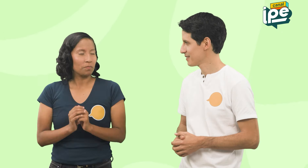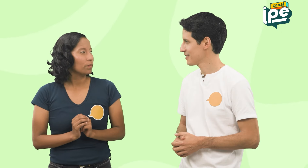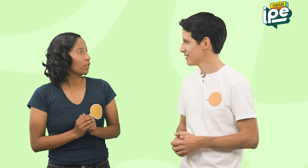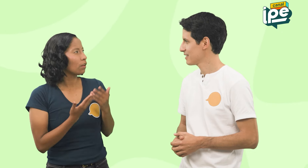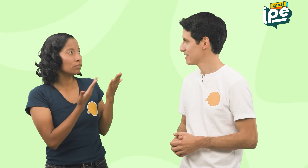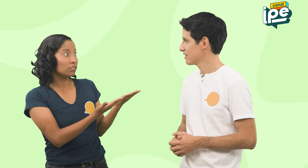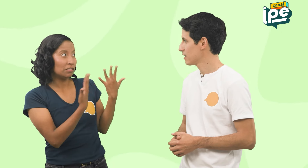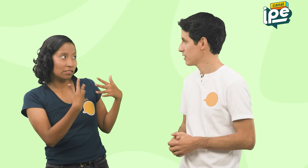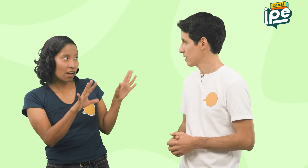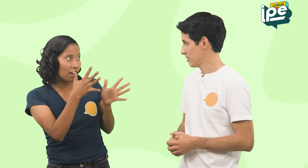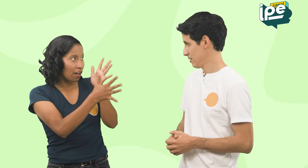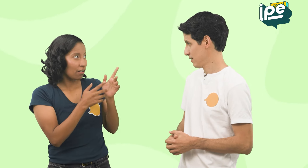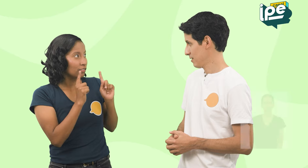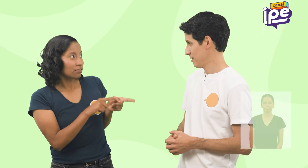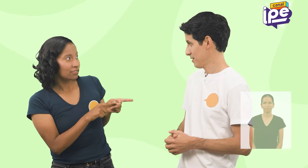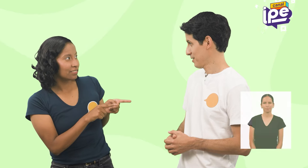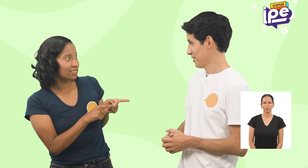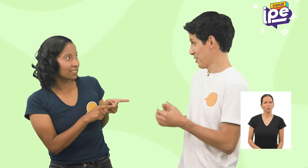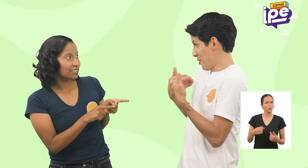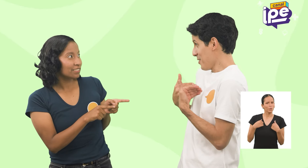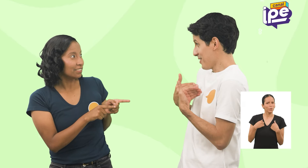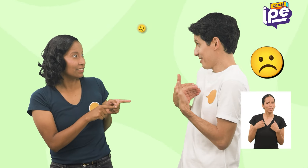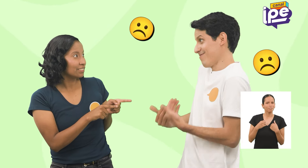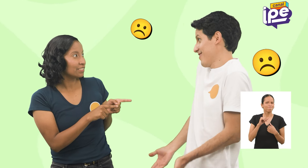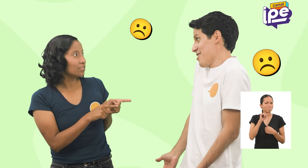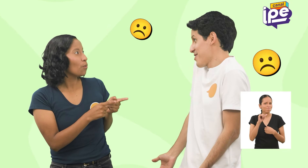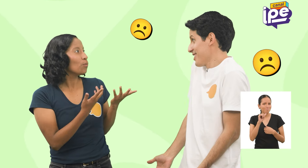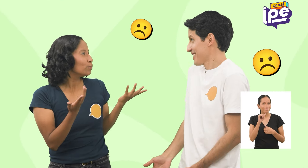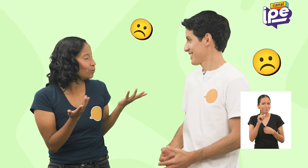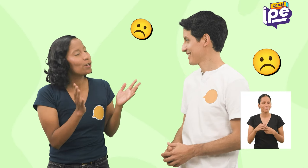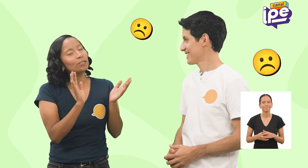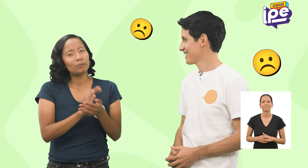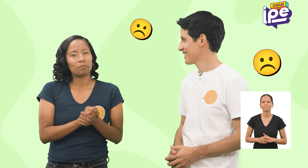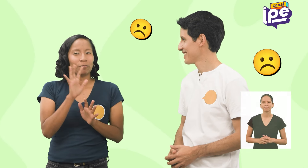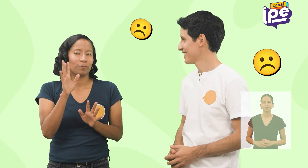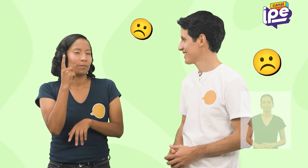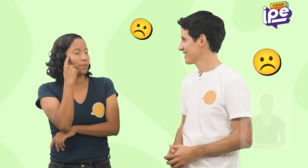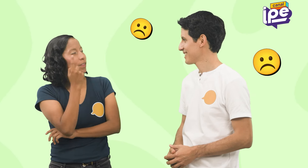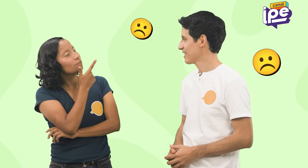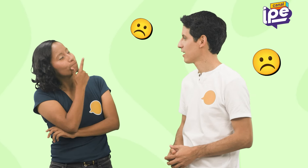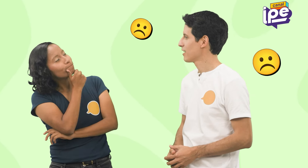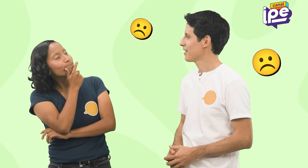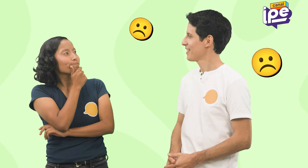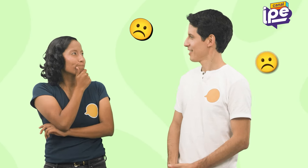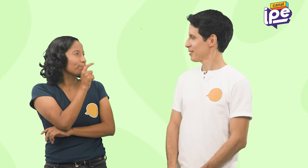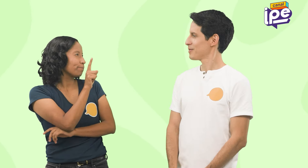¿Y tú? ¿Ya tienes tu nombre en señas? Yo? Aún no Bueno, a ver, déjame verte